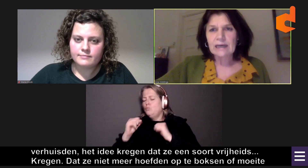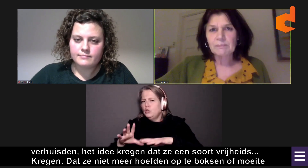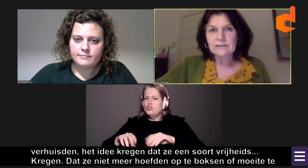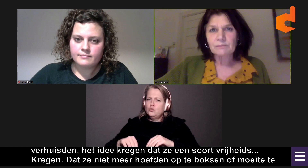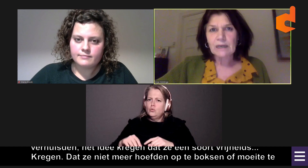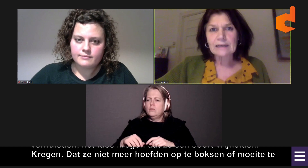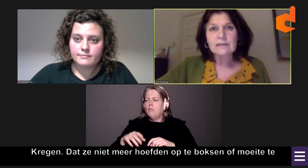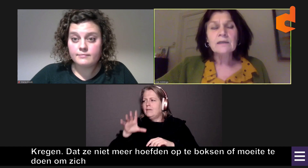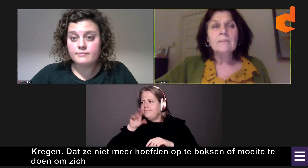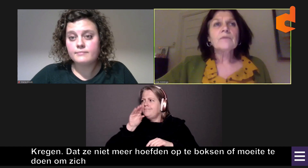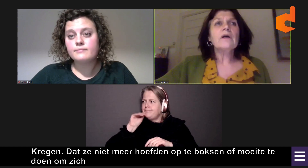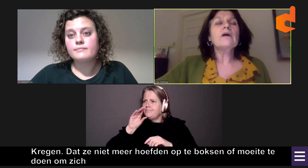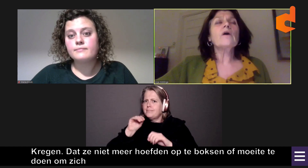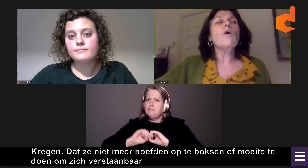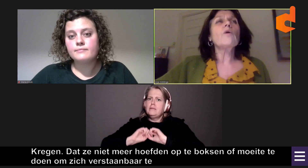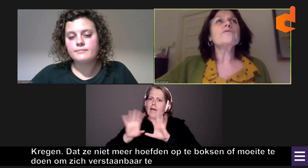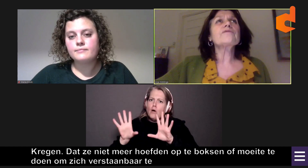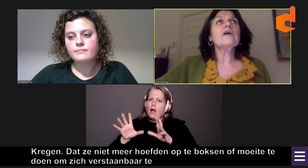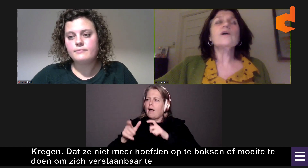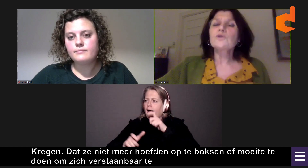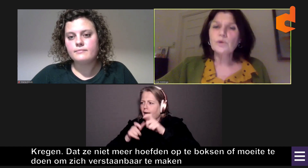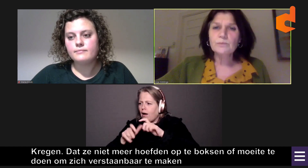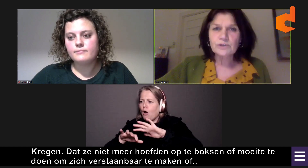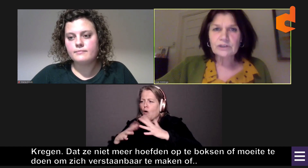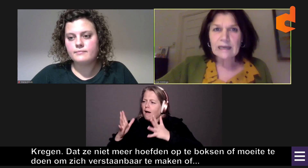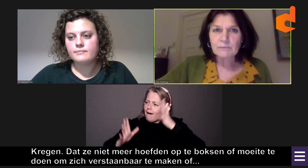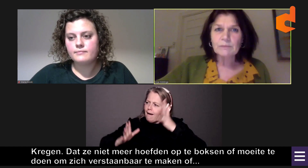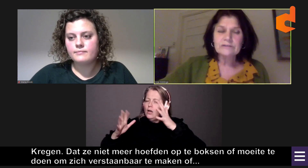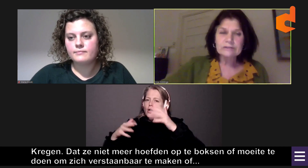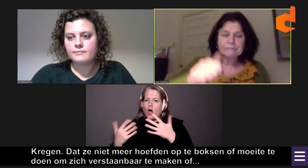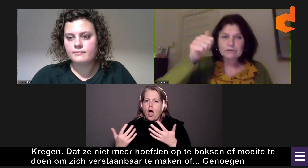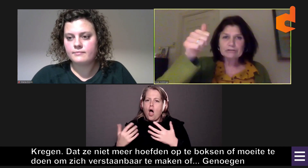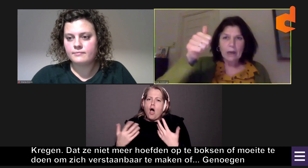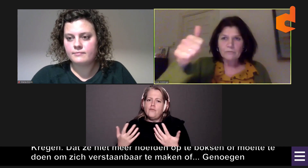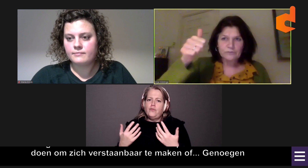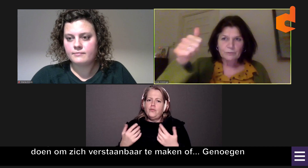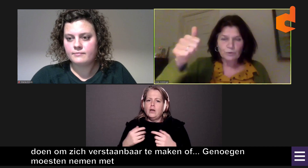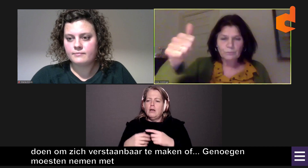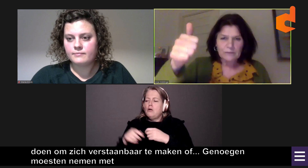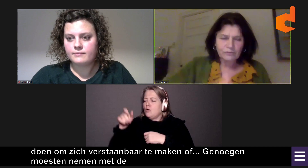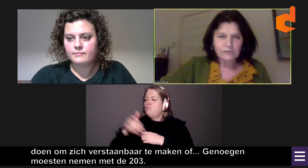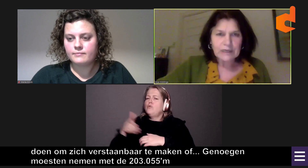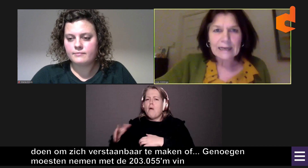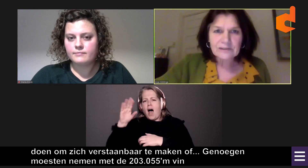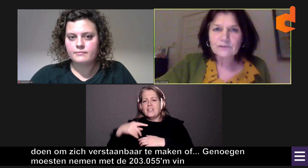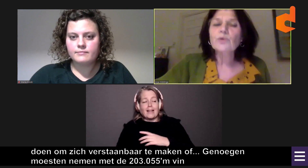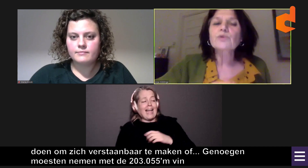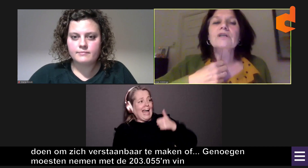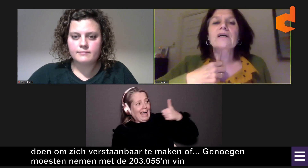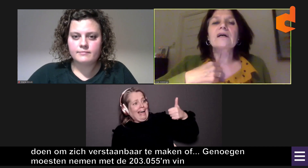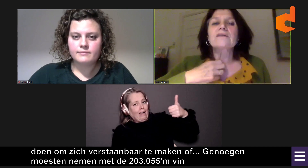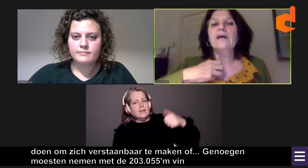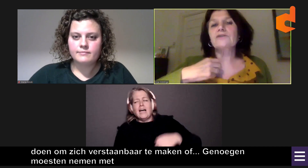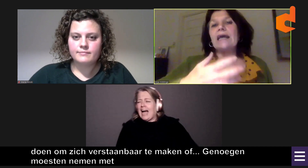zich verstaanbaar te maken. Of genoegen moesten nemen met de duim van de buurman. Van ja het gaat